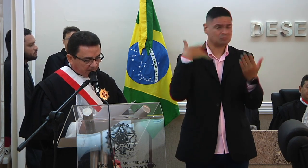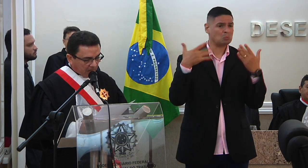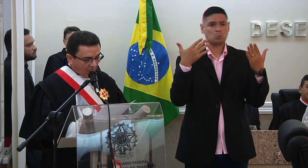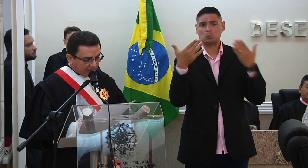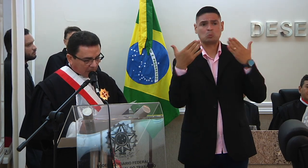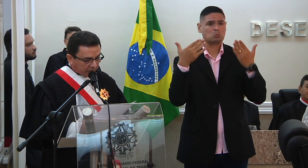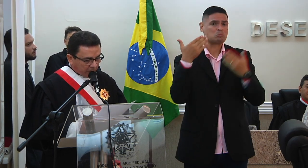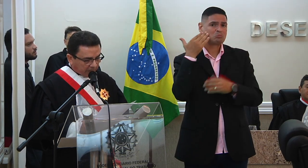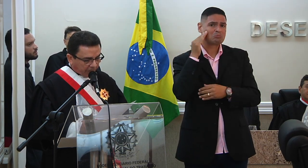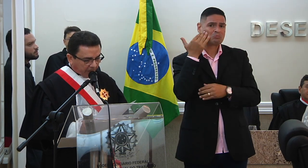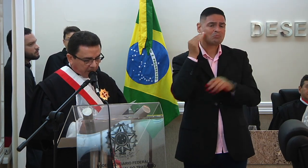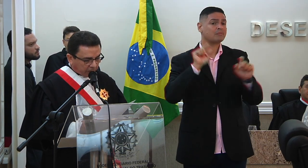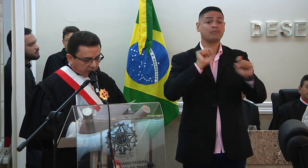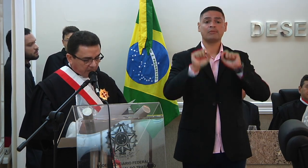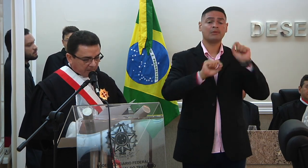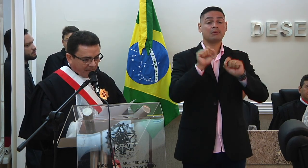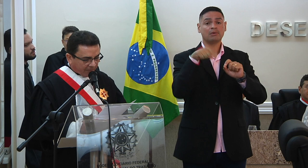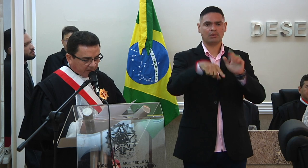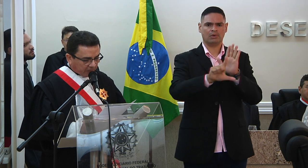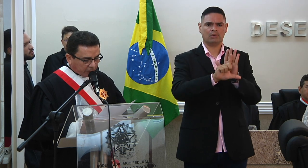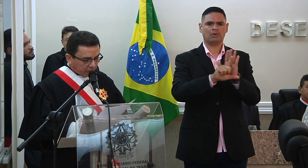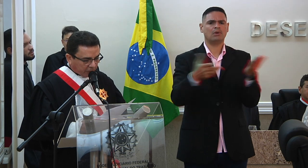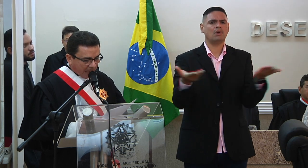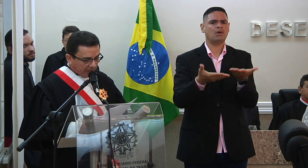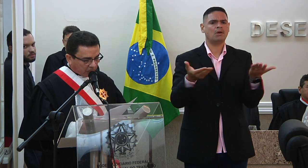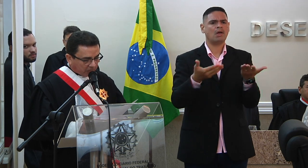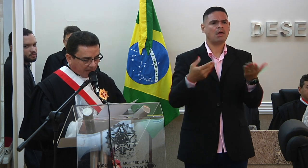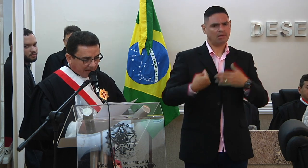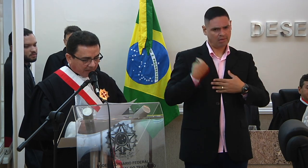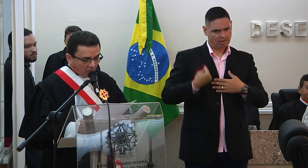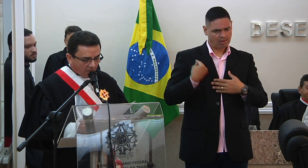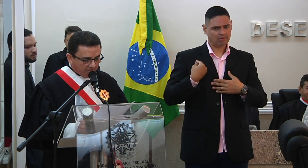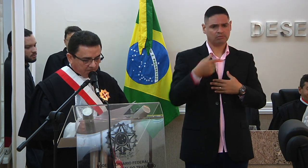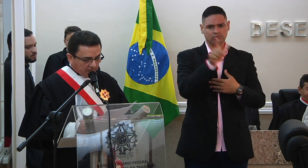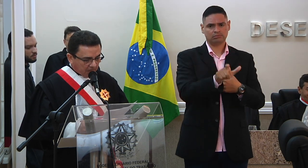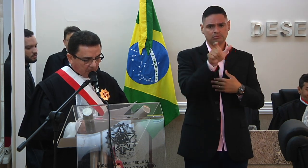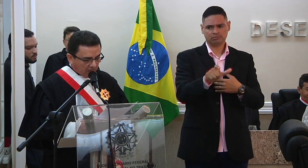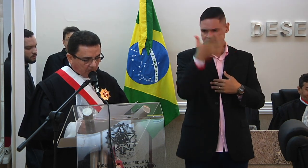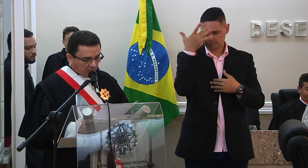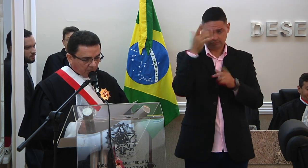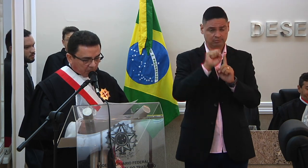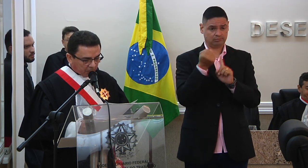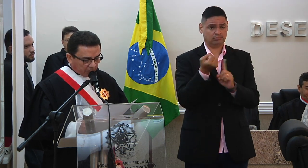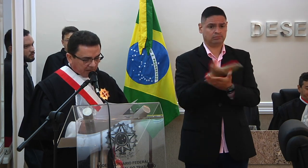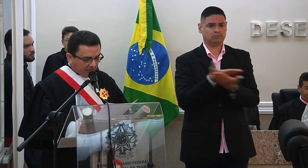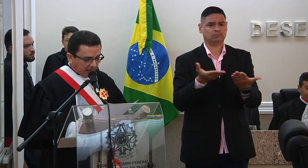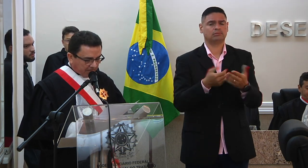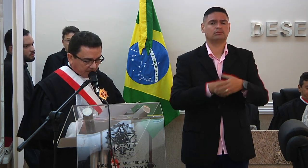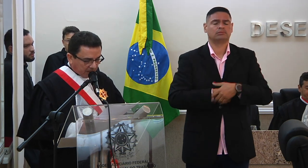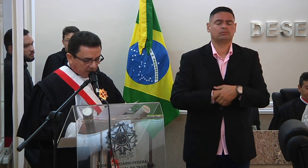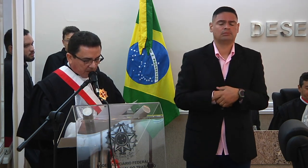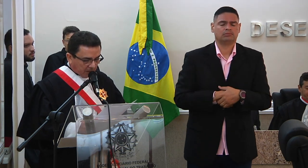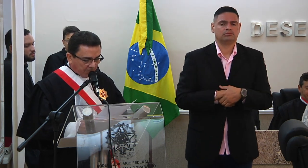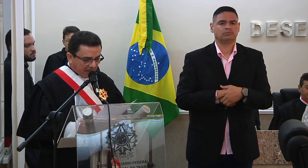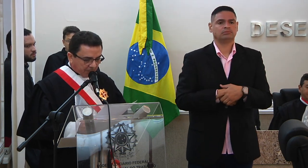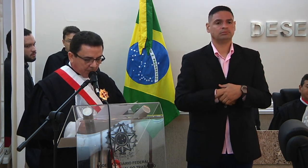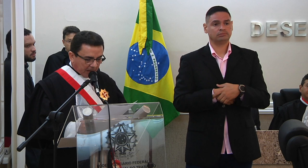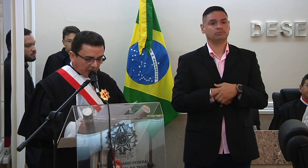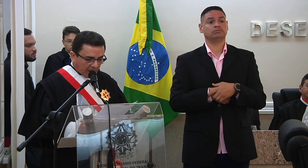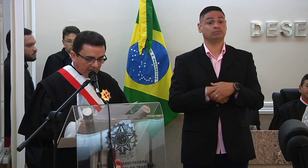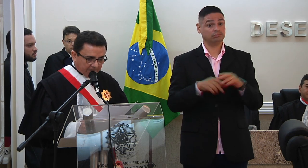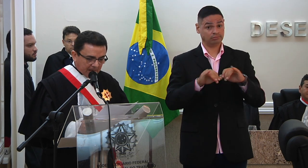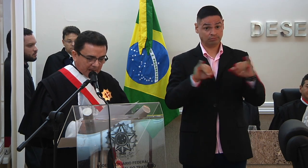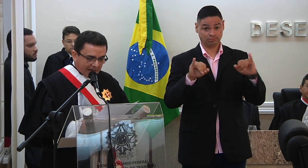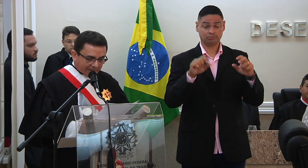dúvidas quanto aos seus efeitos na vida social e do trabalhador pontuo também e